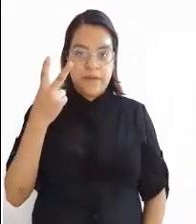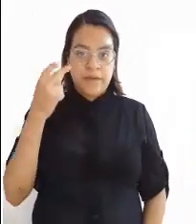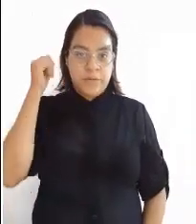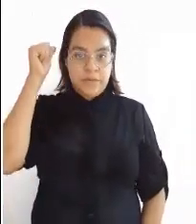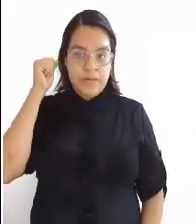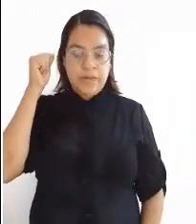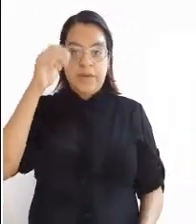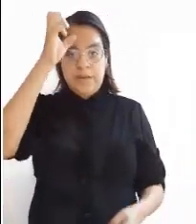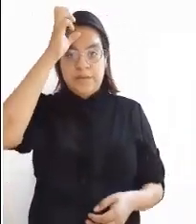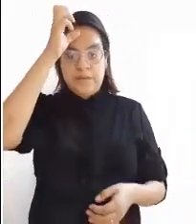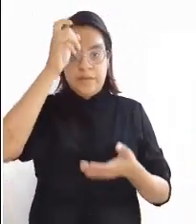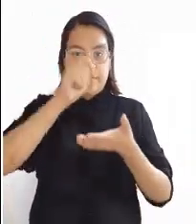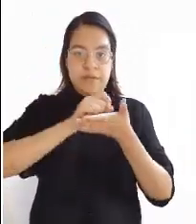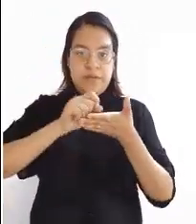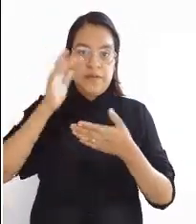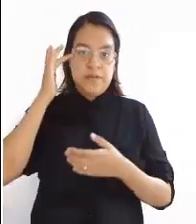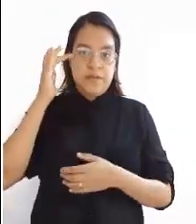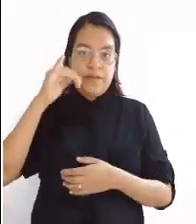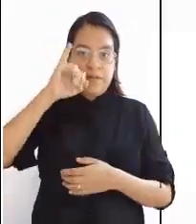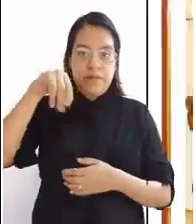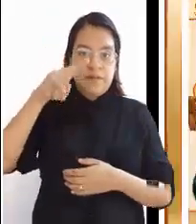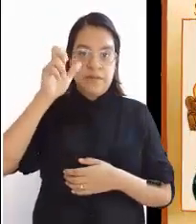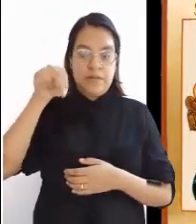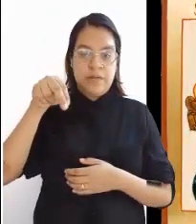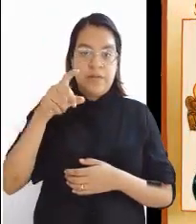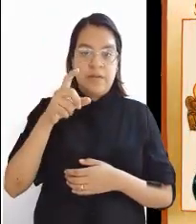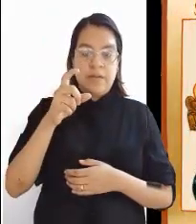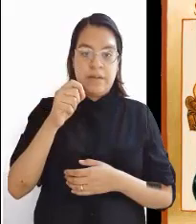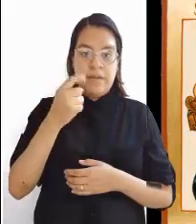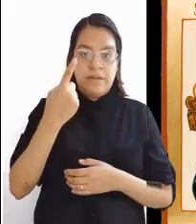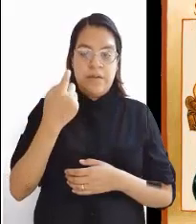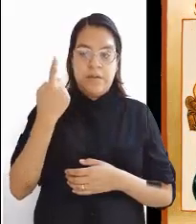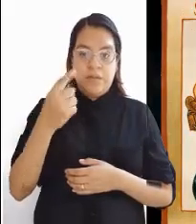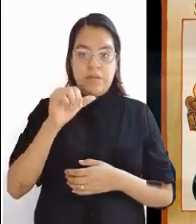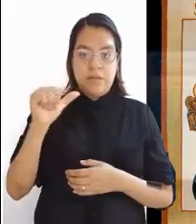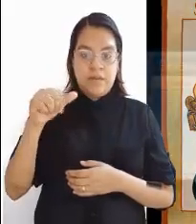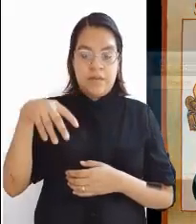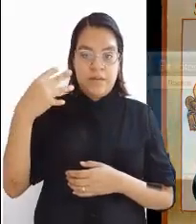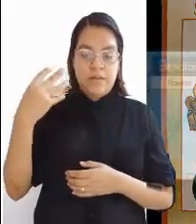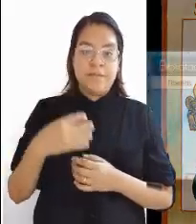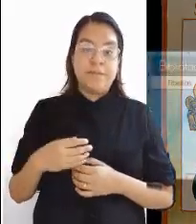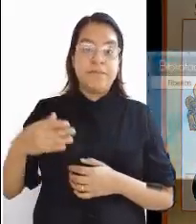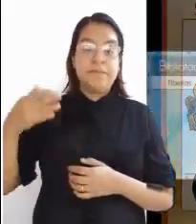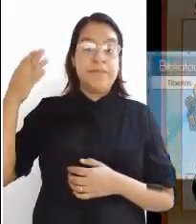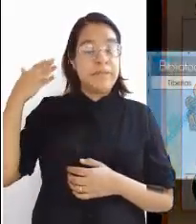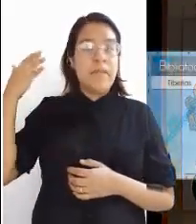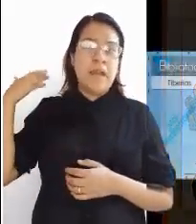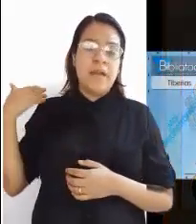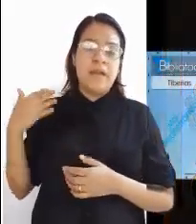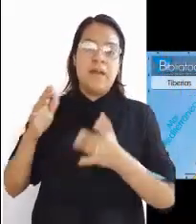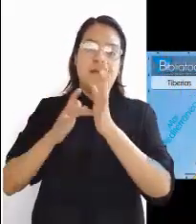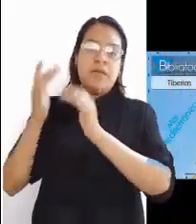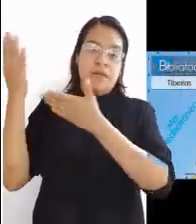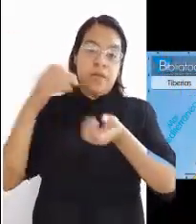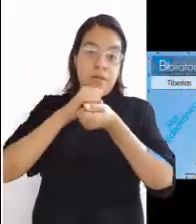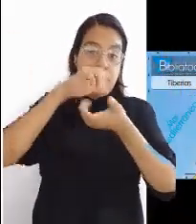22 de abril, Evangelio de San Juan 21, 1 al 14. En aquel tiempo Jesús